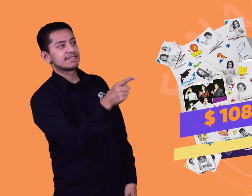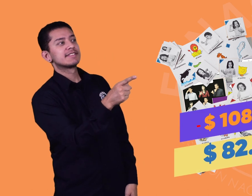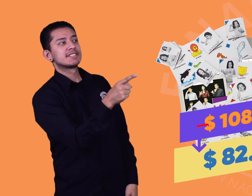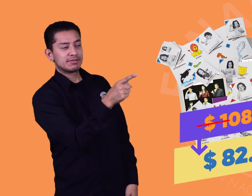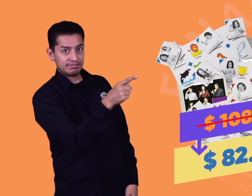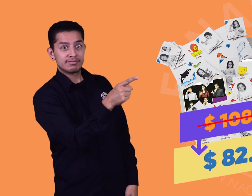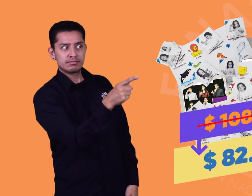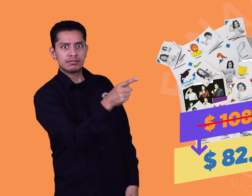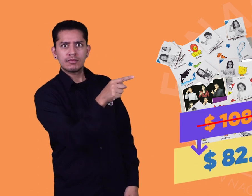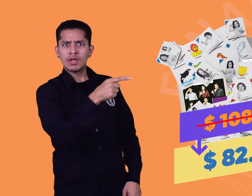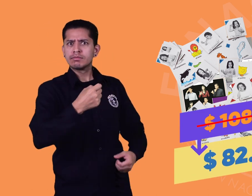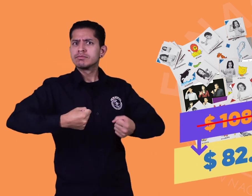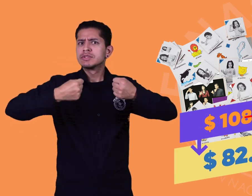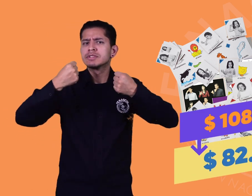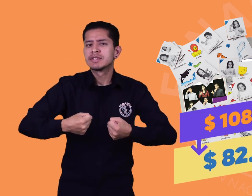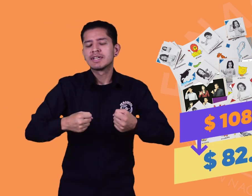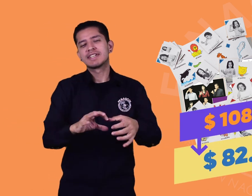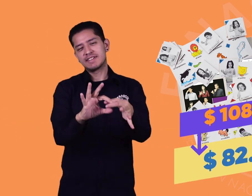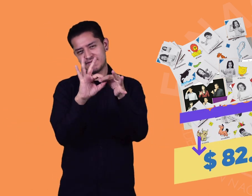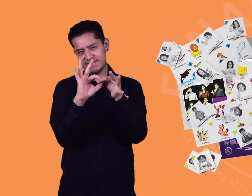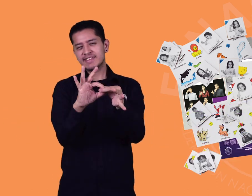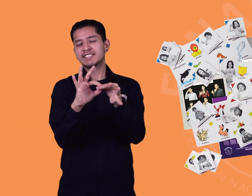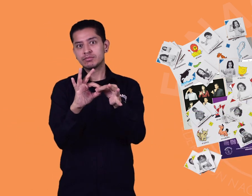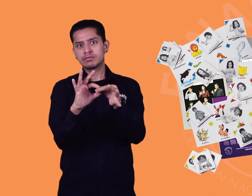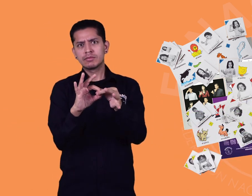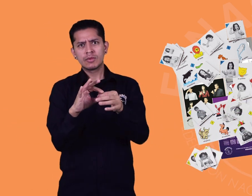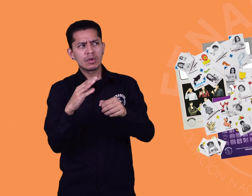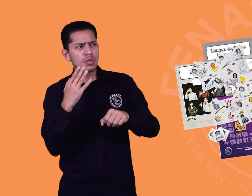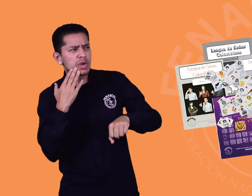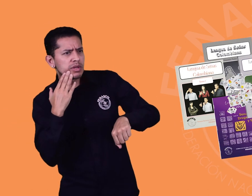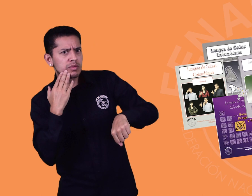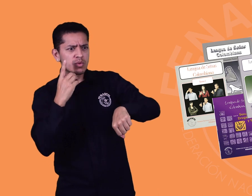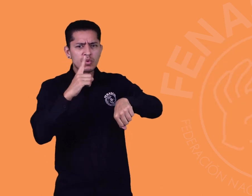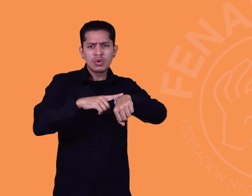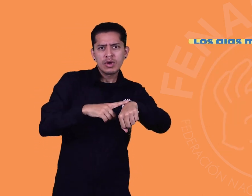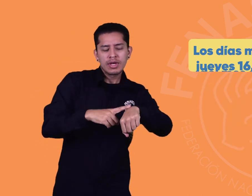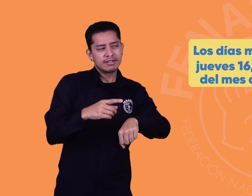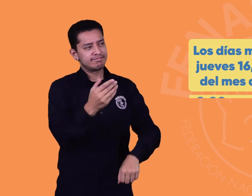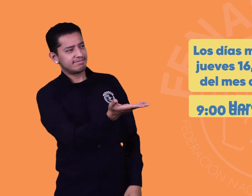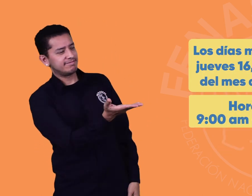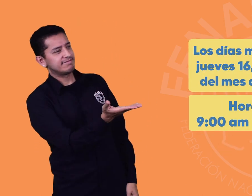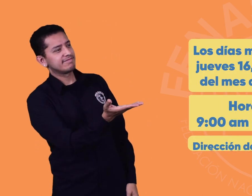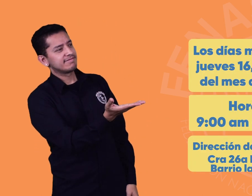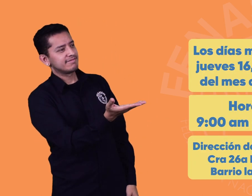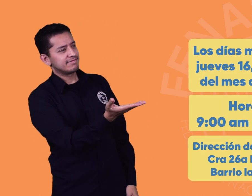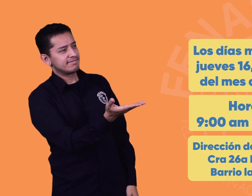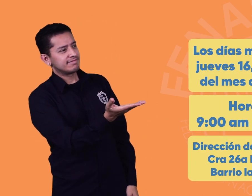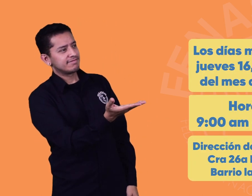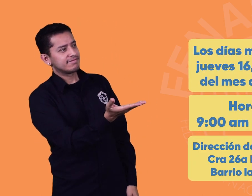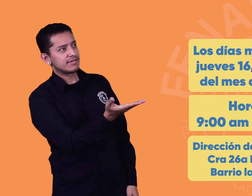oferta aplica comprando en la sede de Fenascol. ¿Cuándo y a qué horas? Serán los días miércoles y jueves 16,